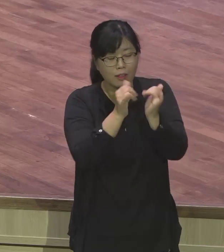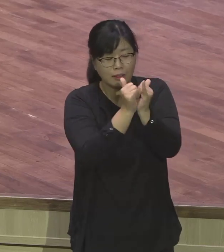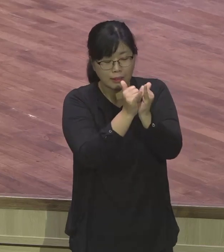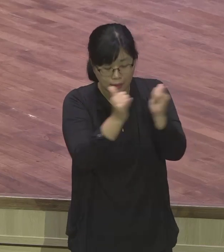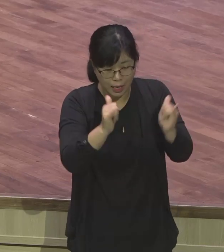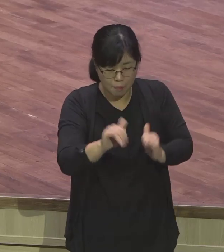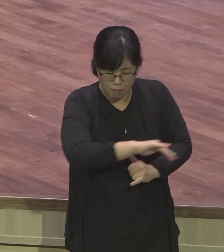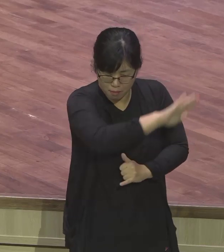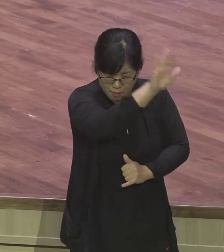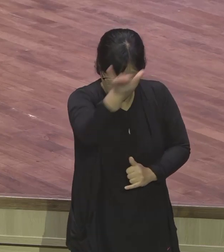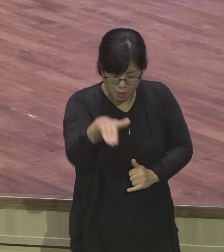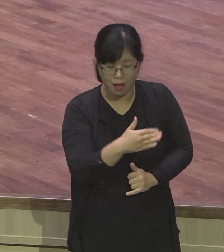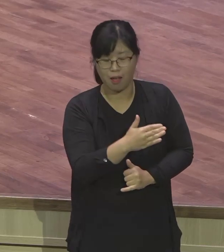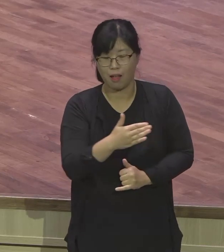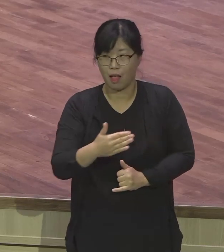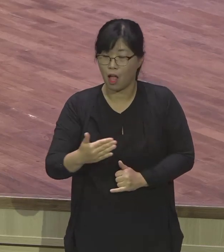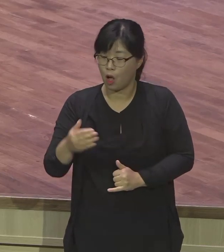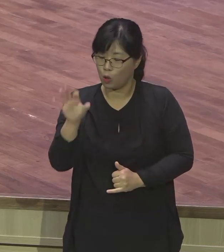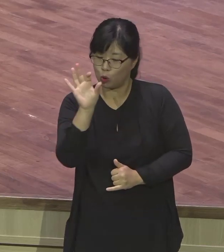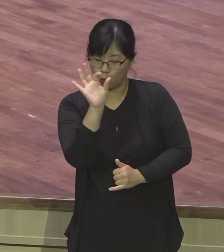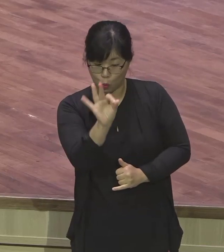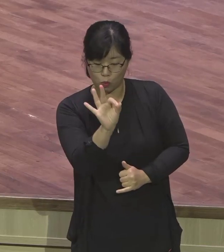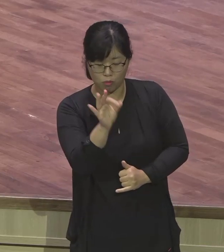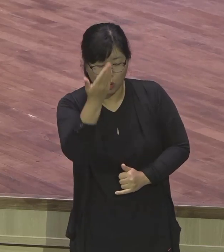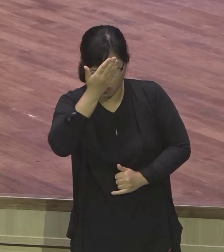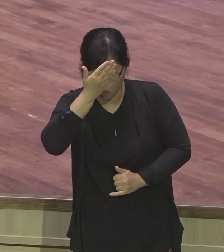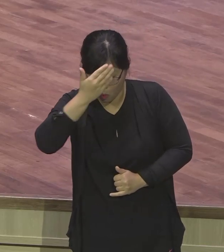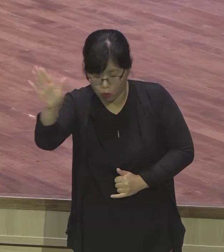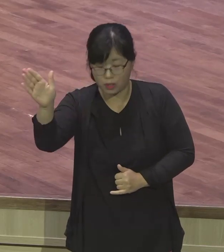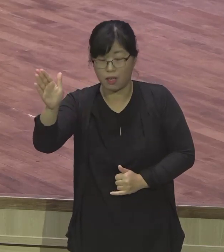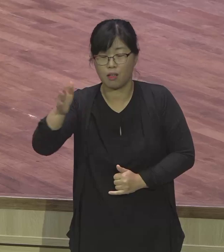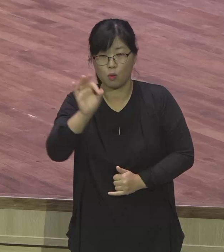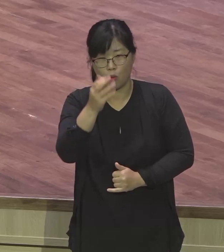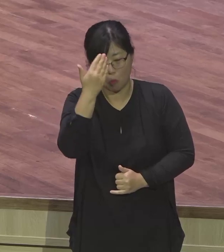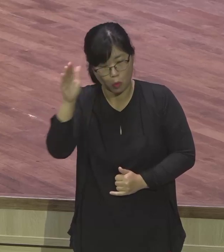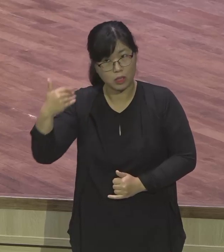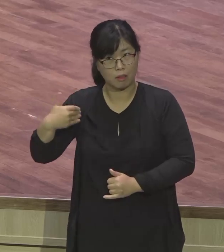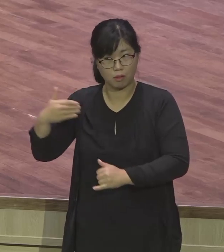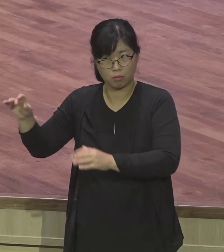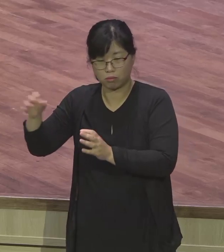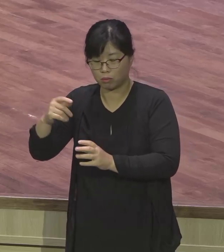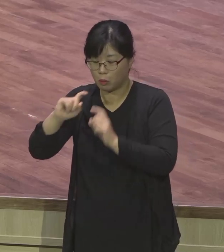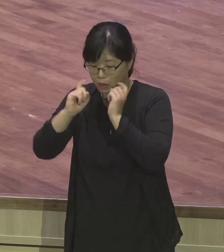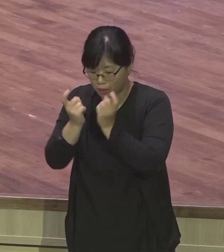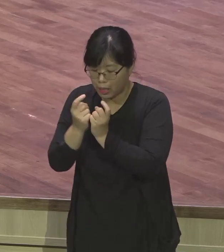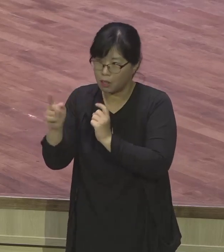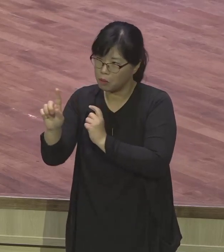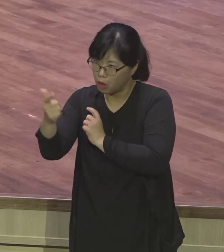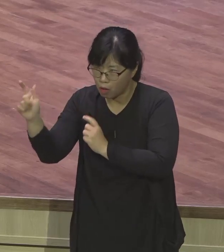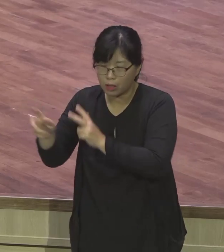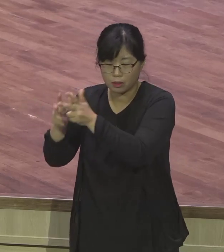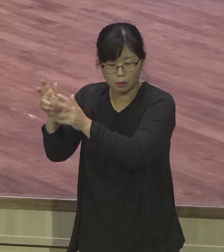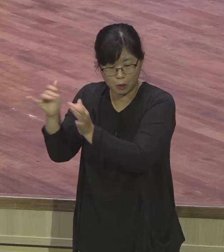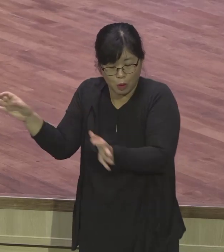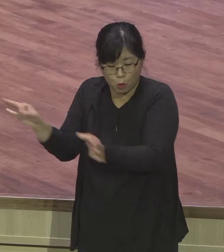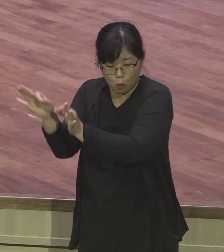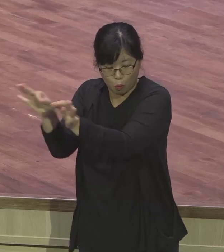되어지면, 장학금을 다, 장학금을 다, 100%다. 그래서 다민족들이 와서 공부해서 역파송하자. 이들이 지금